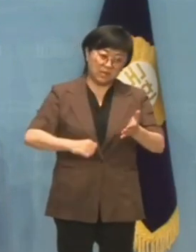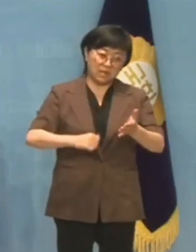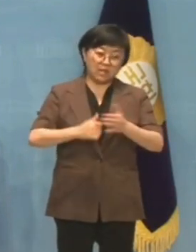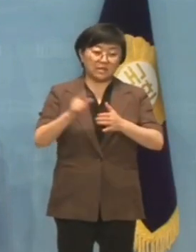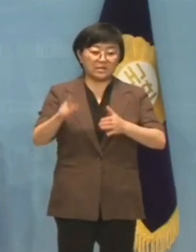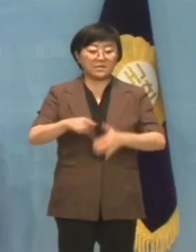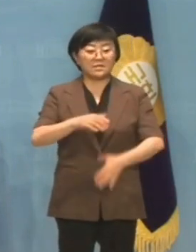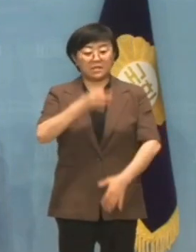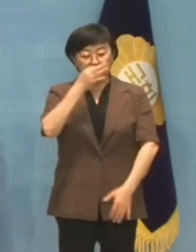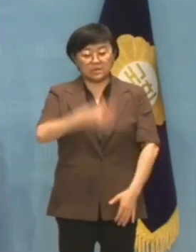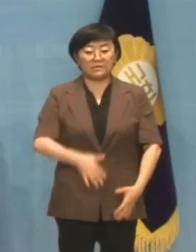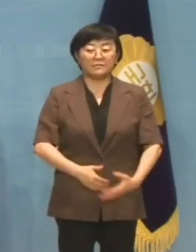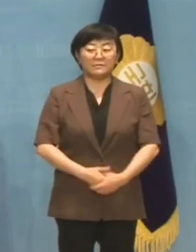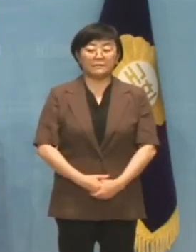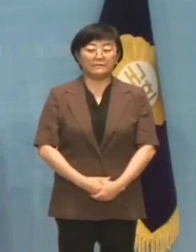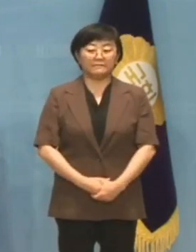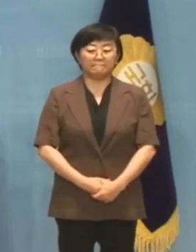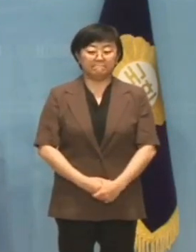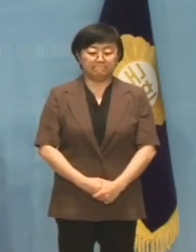바닥나고 있습니다. 감사합니다. 감사합니다. 감사합니다. 감사합니다.